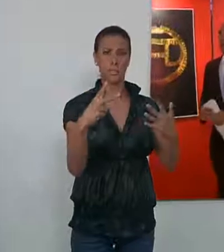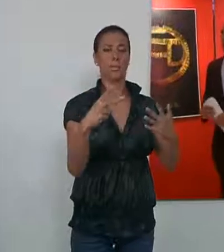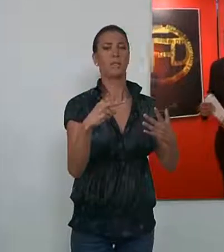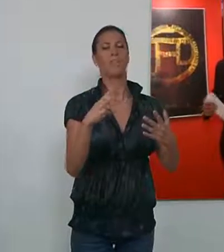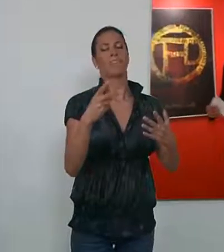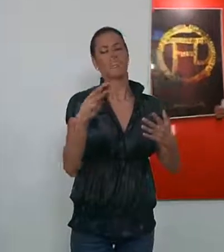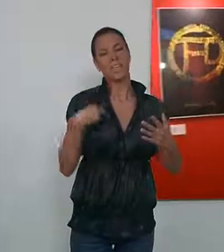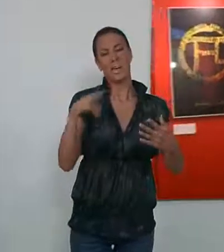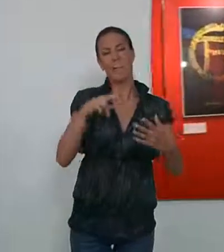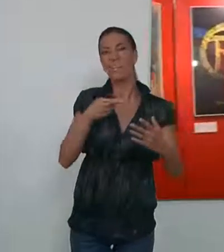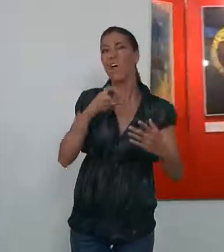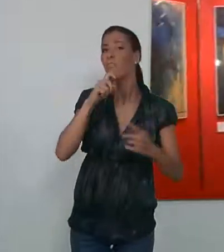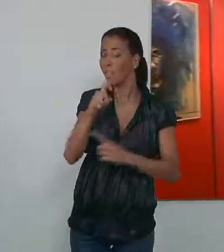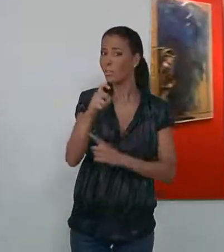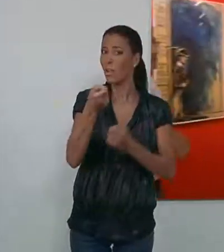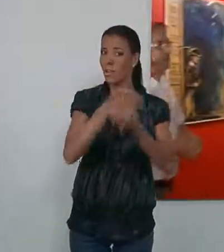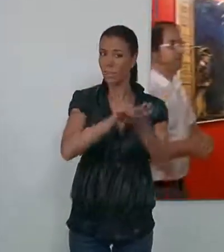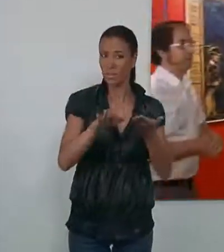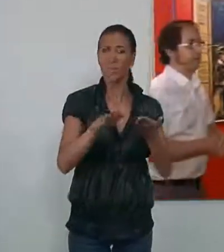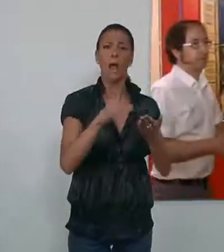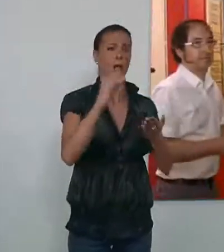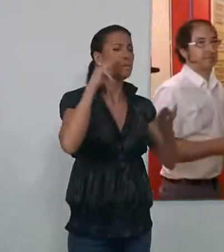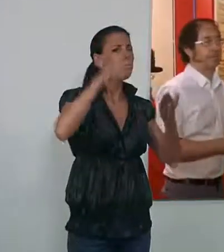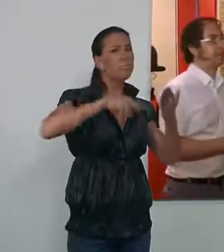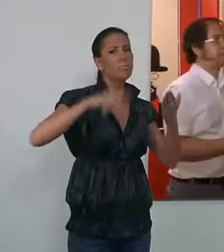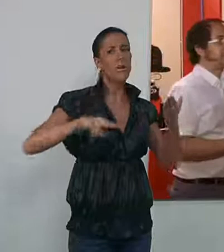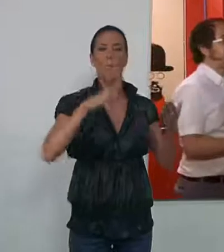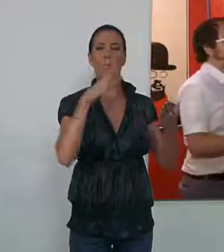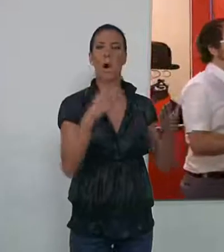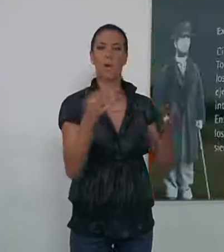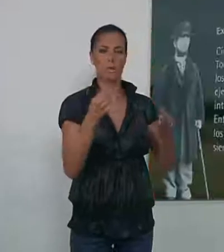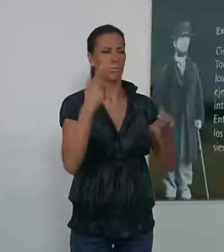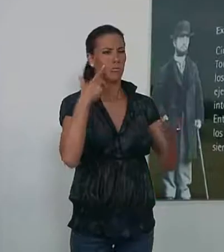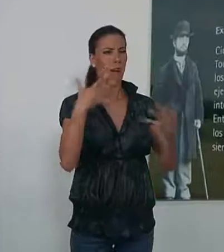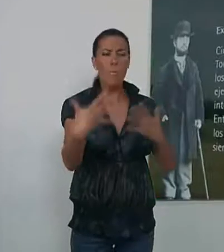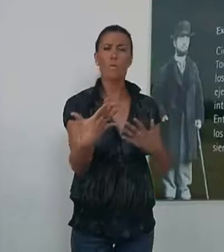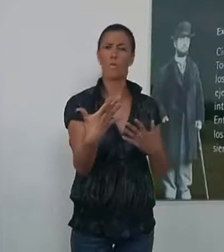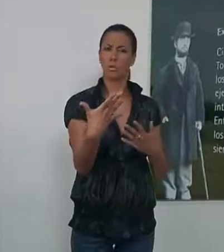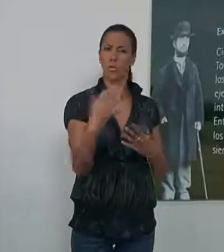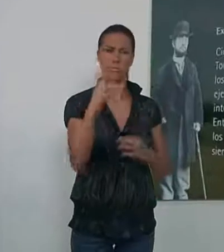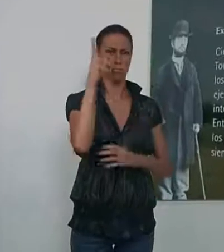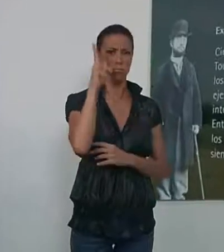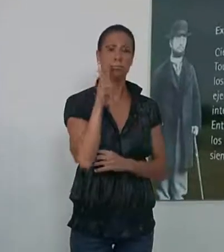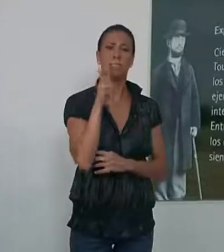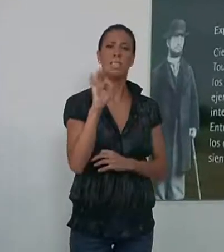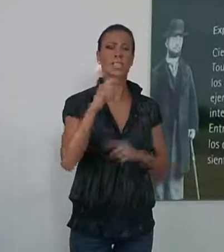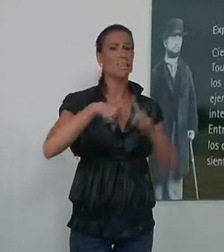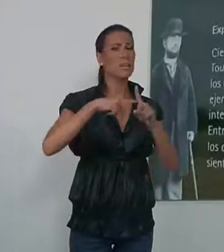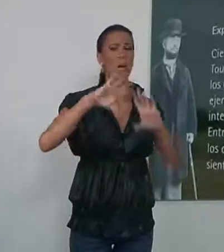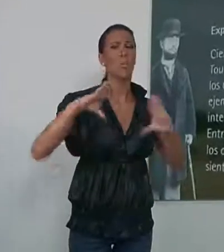entrada gratuita. La muestra recoge las obras elaboradas por cartelistas de reconocido prestigio a nivel mundial